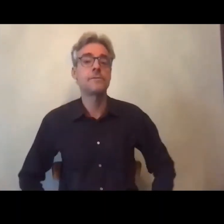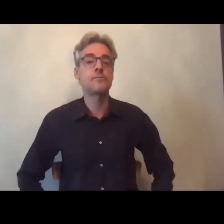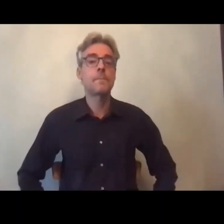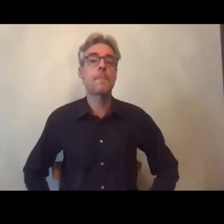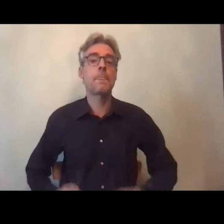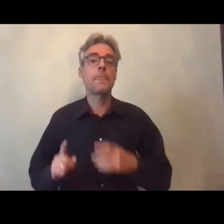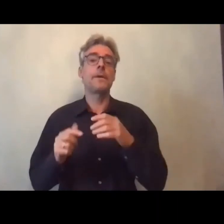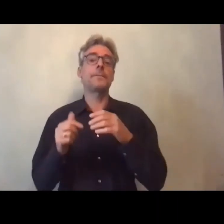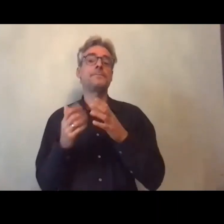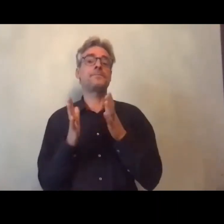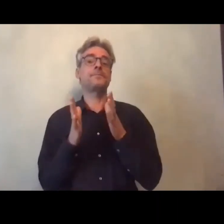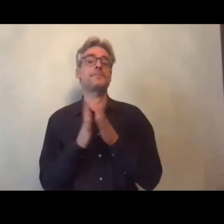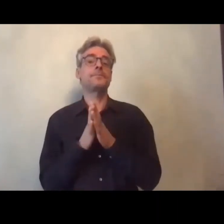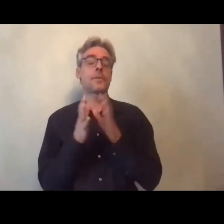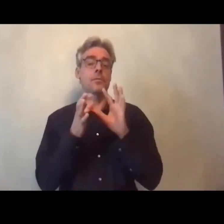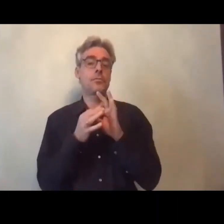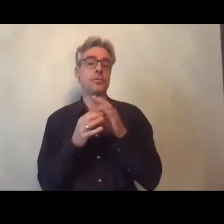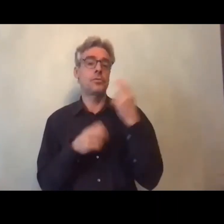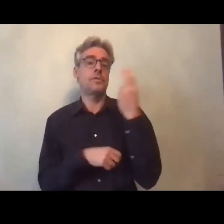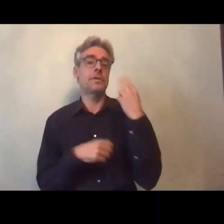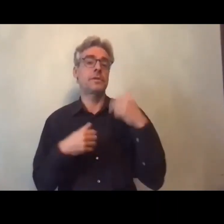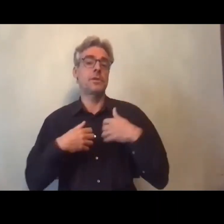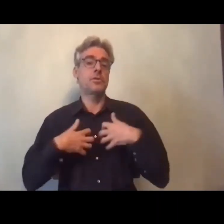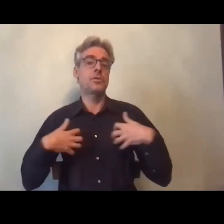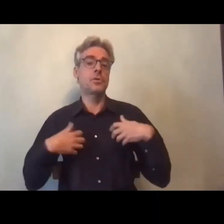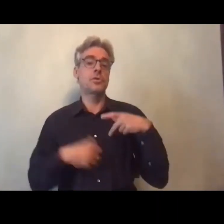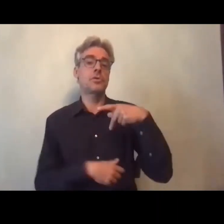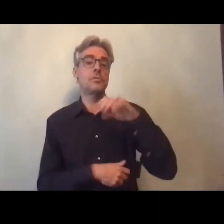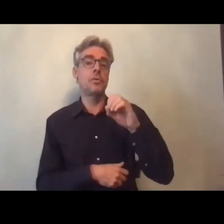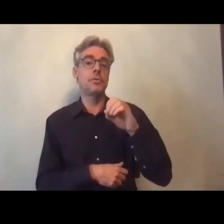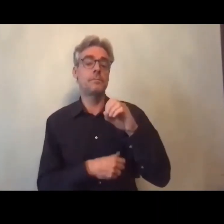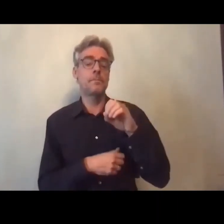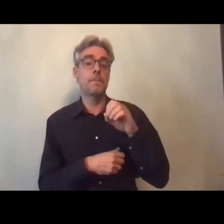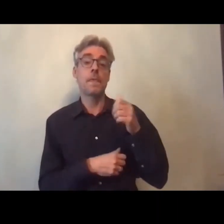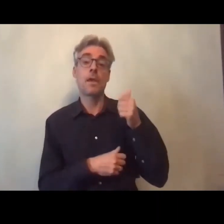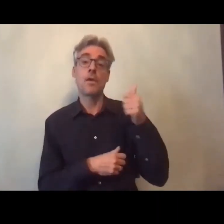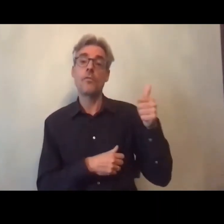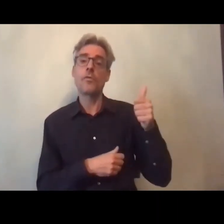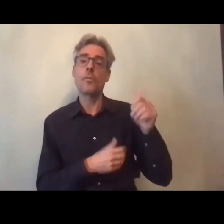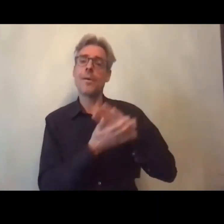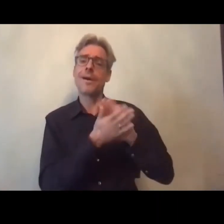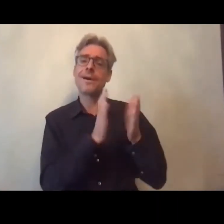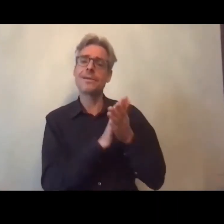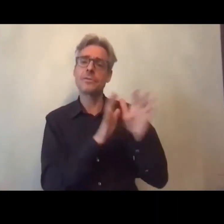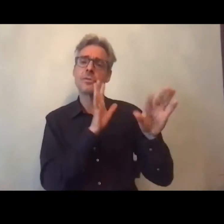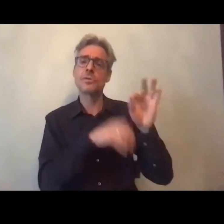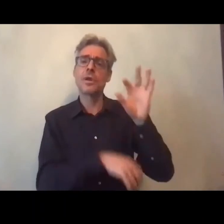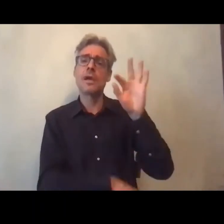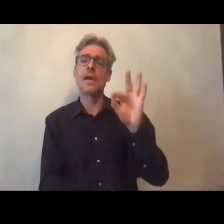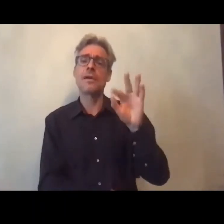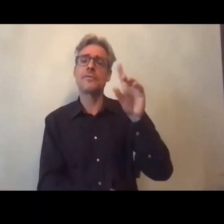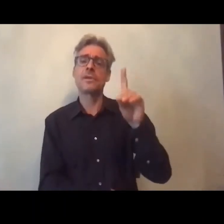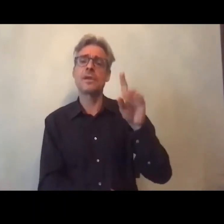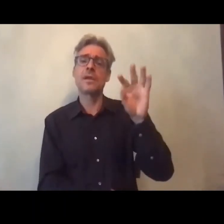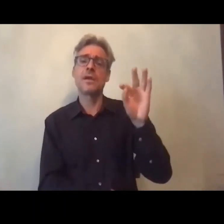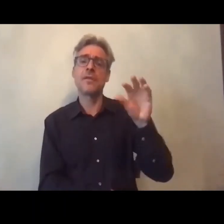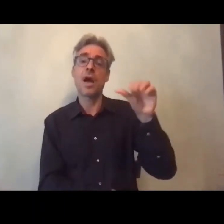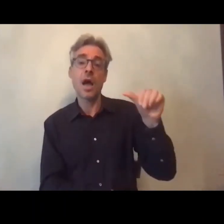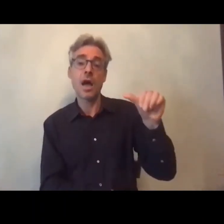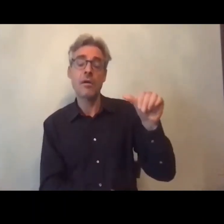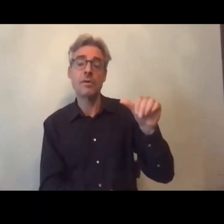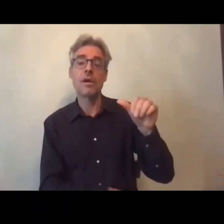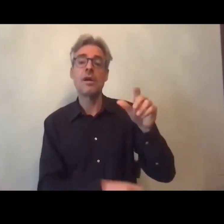avec Anne Revillard par l'équipe d'Anne Revillard vous êtes une des associations FDFA aux côtés d'autres associations je le disais